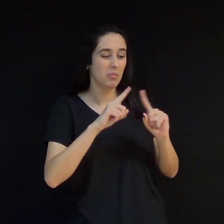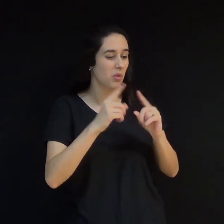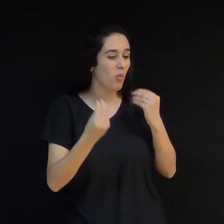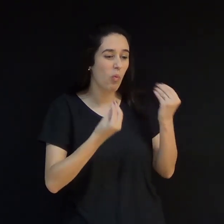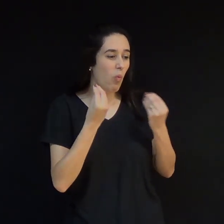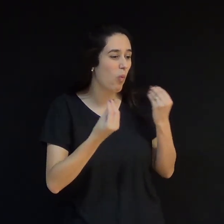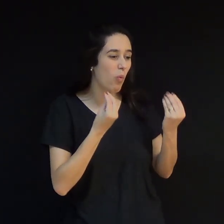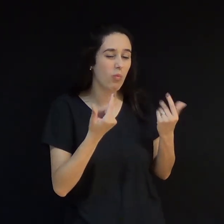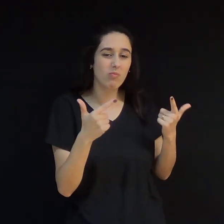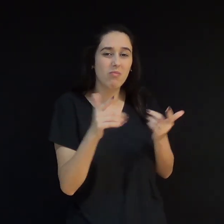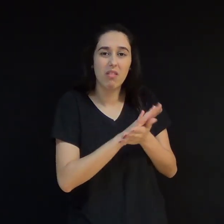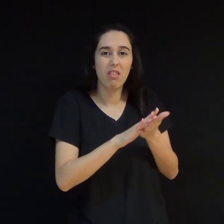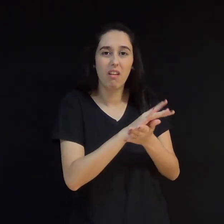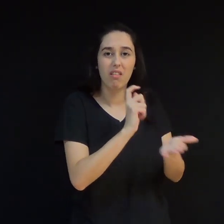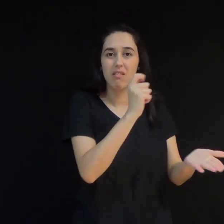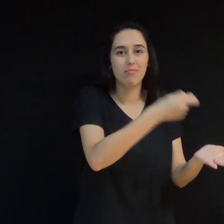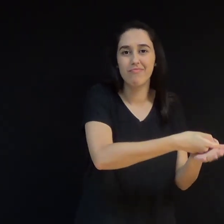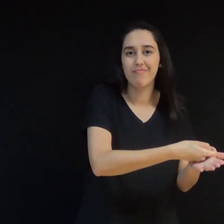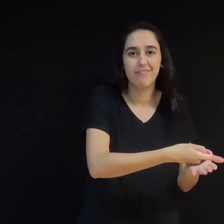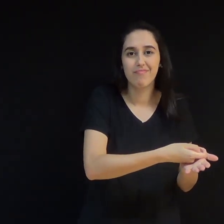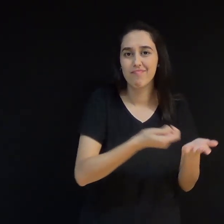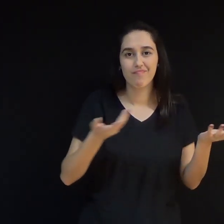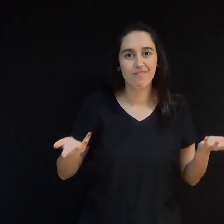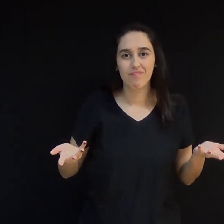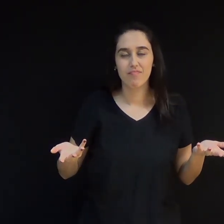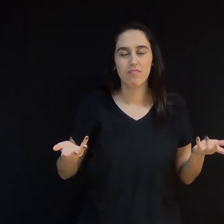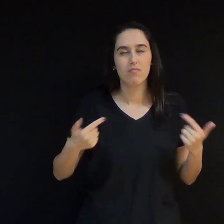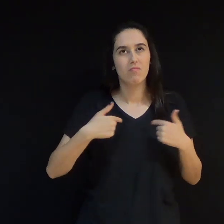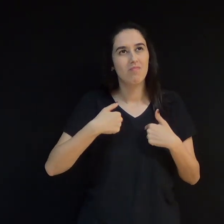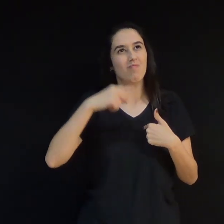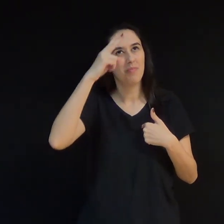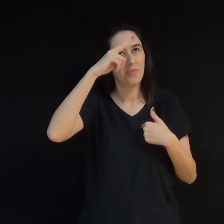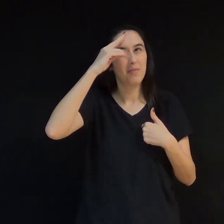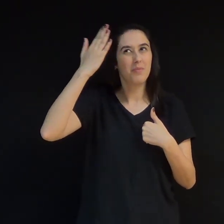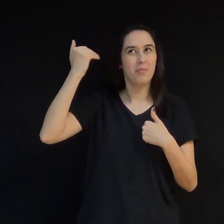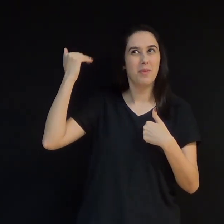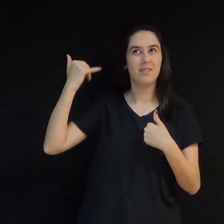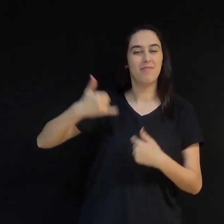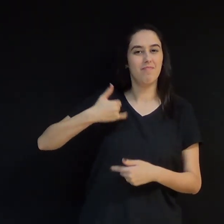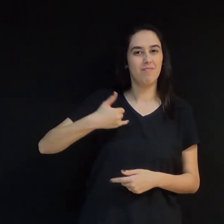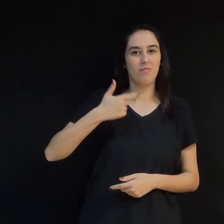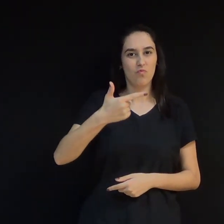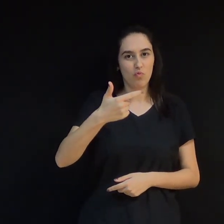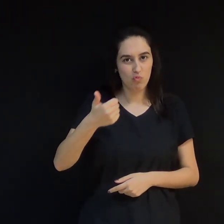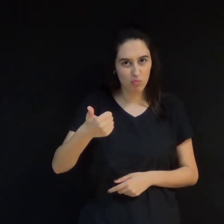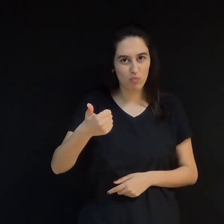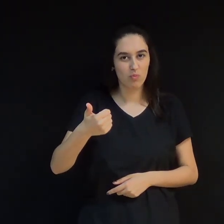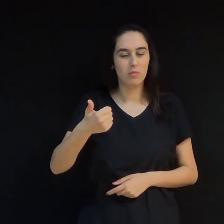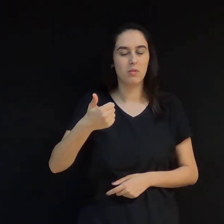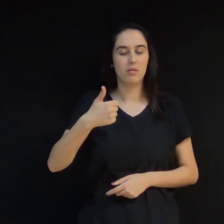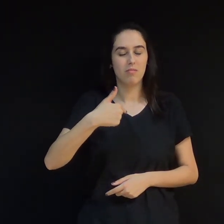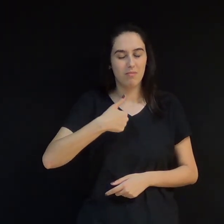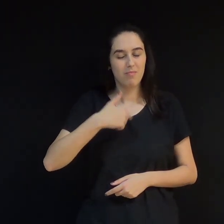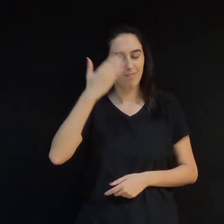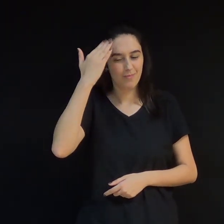mas não ter o mínimo de recurso para uma negociação, volta à história que vivi. Aos 21 anos,